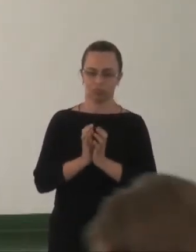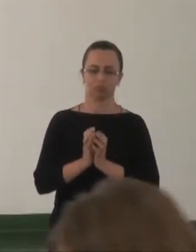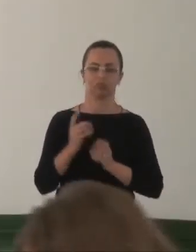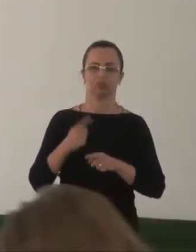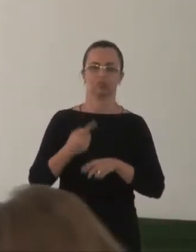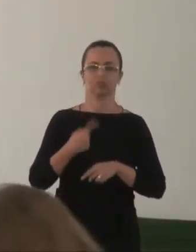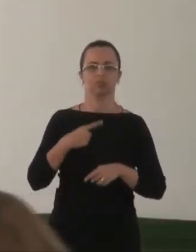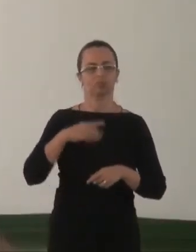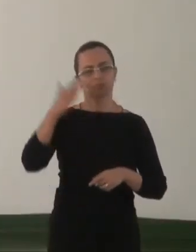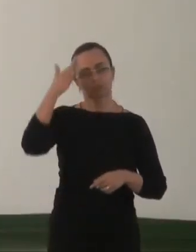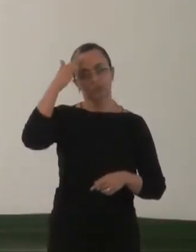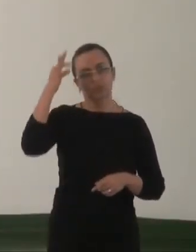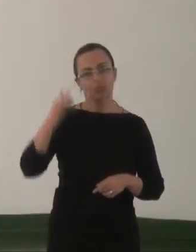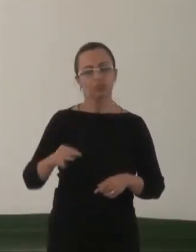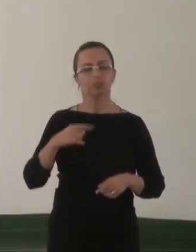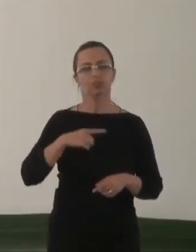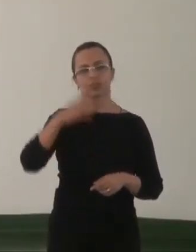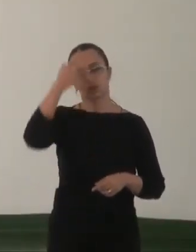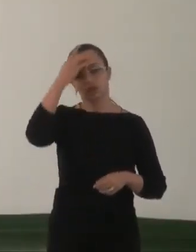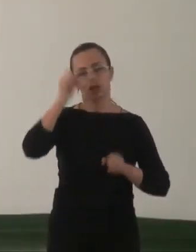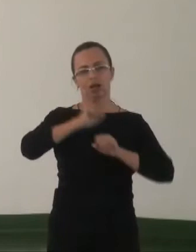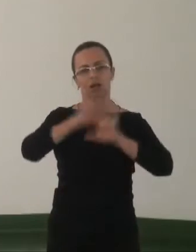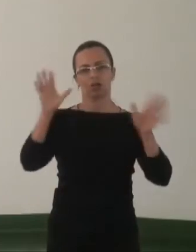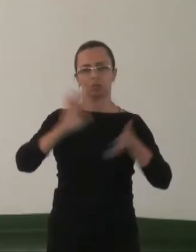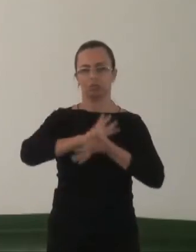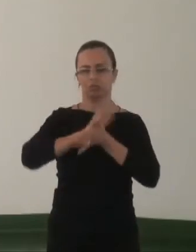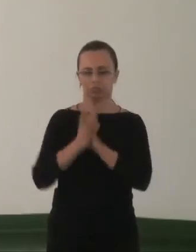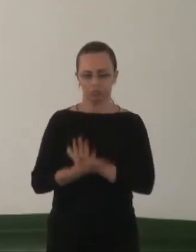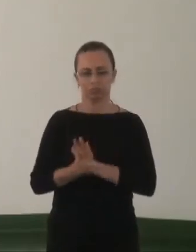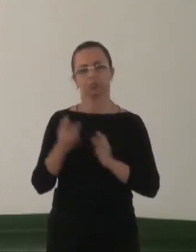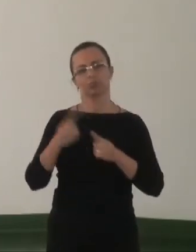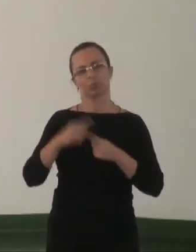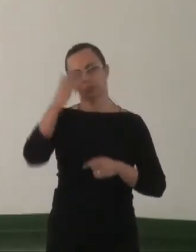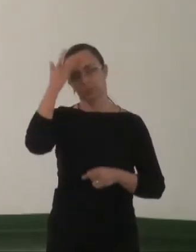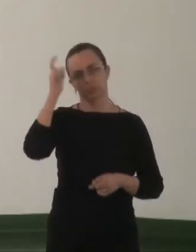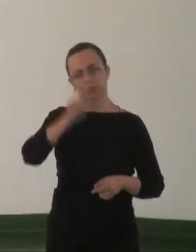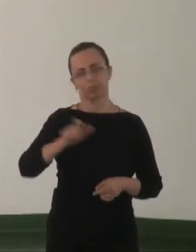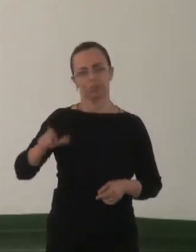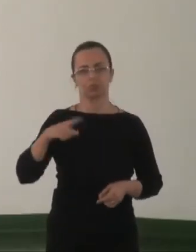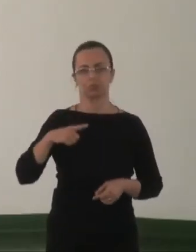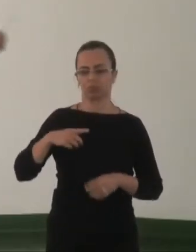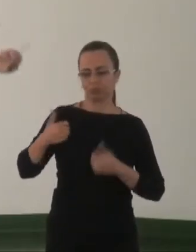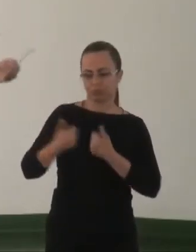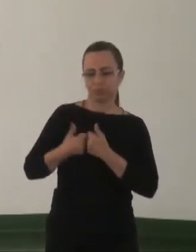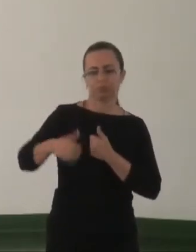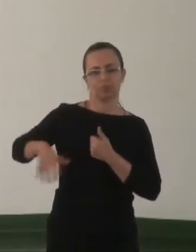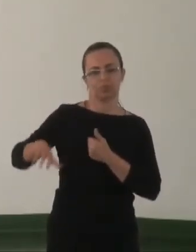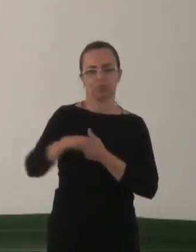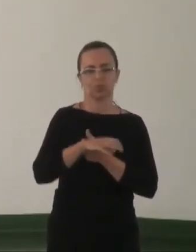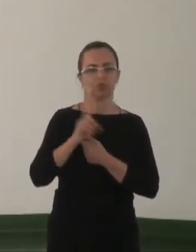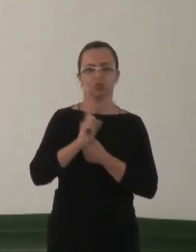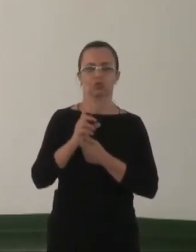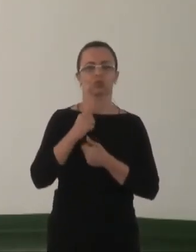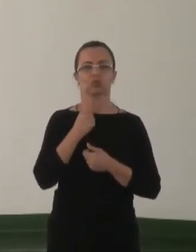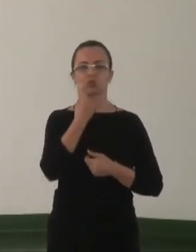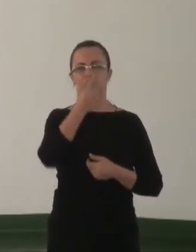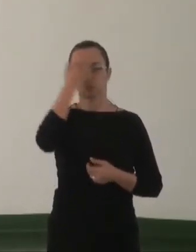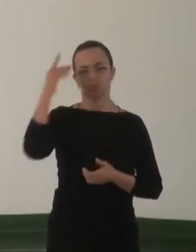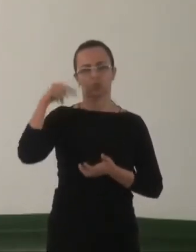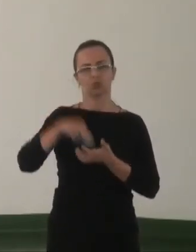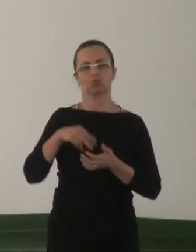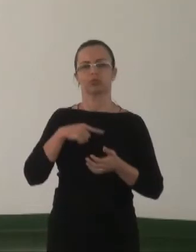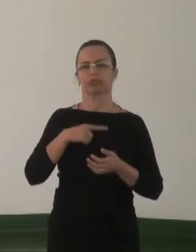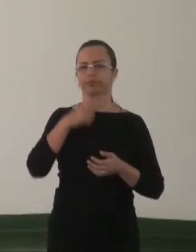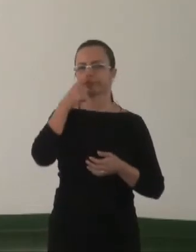melhor porque vão estar entendendo a lógica da discriminação, do preconceito, com pessoas que estão ao seu redor e não com a fala de alguém que está a